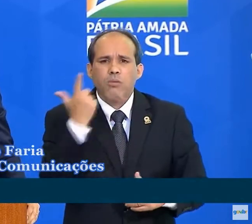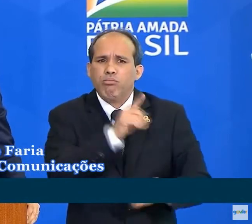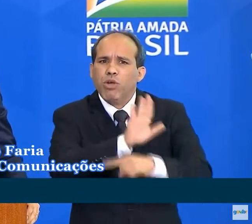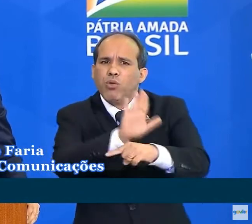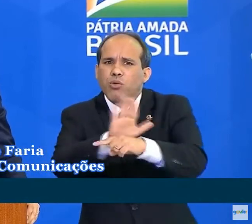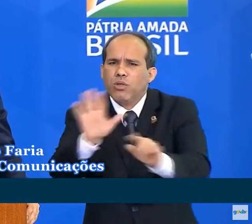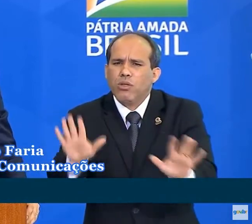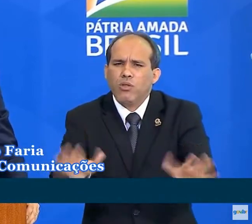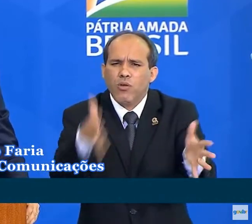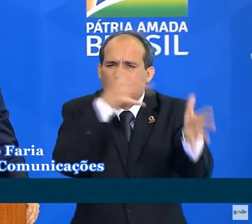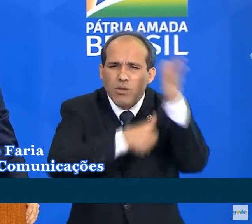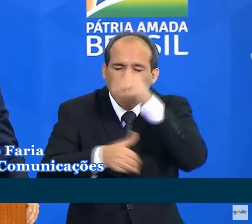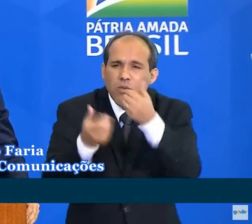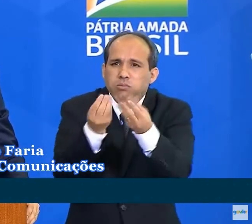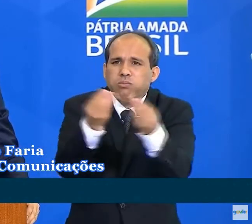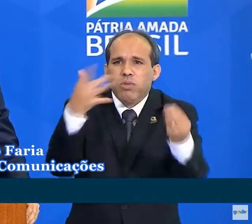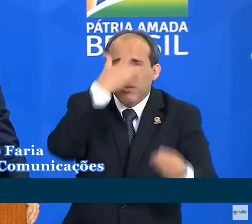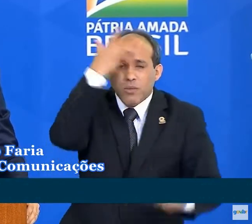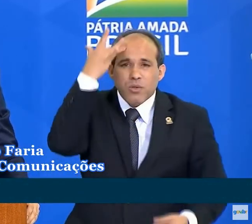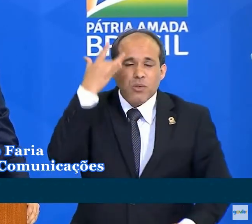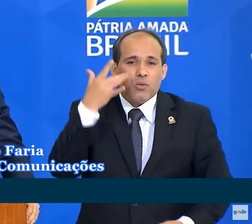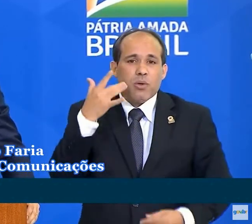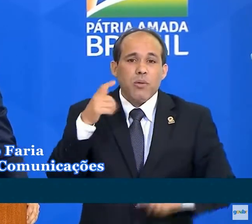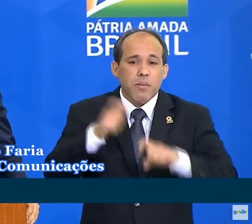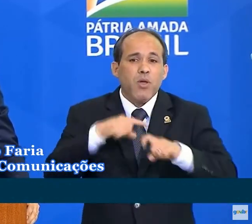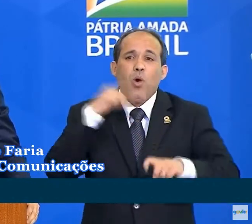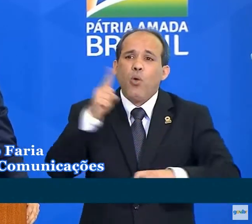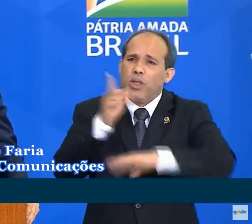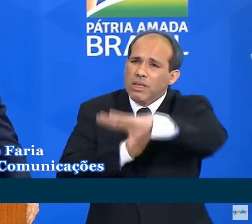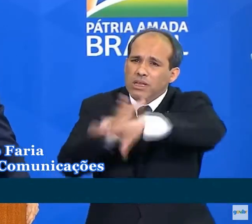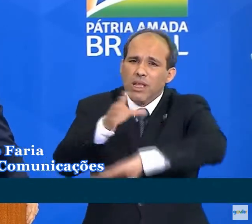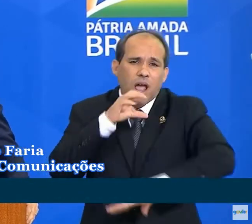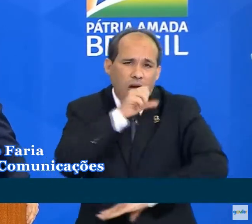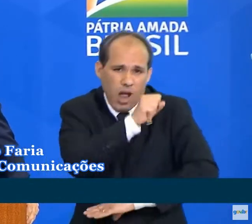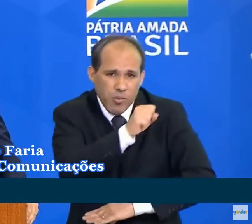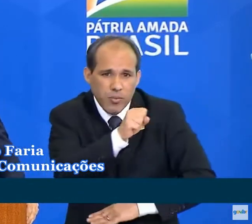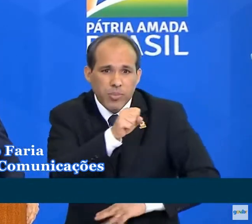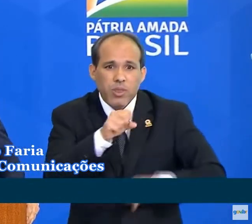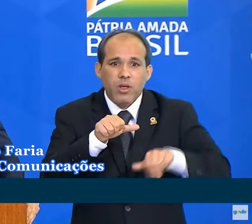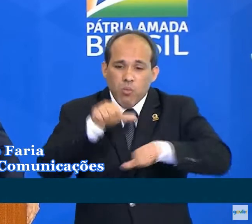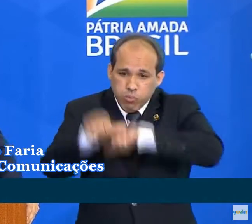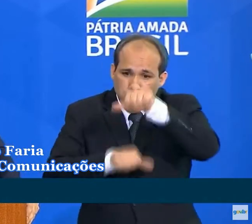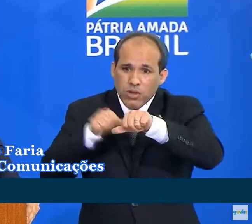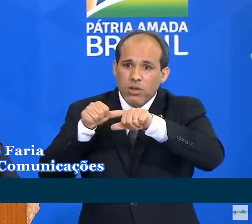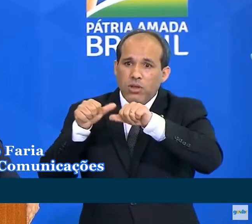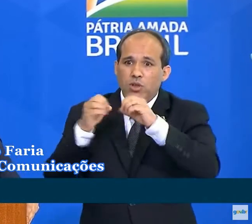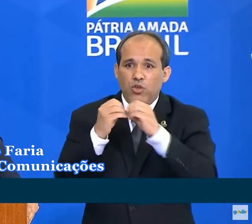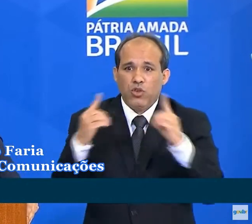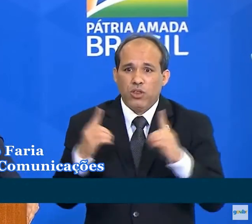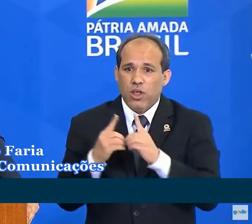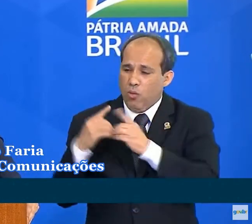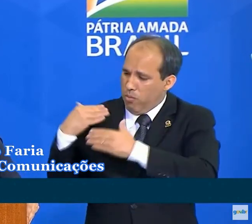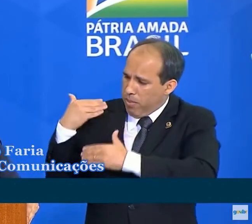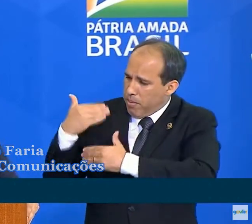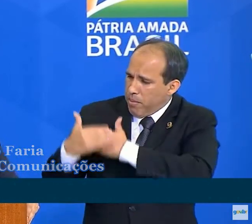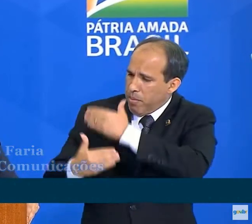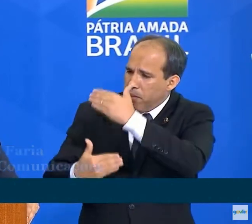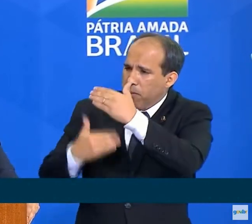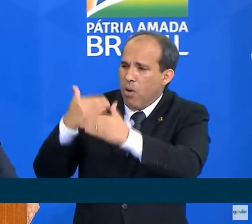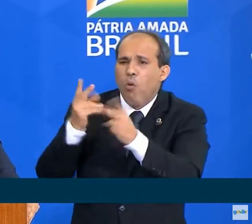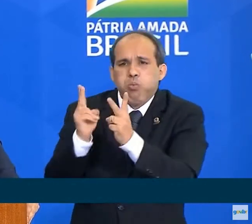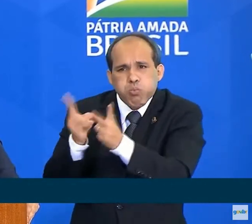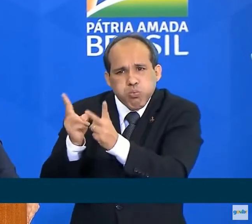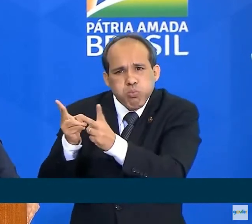onde o médico não consegue chegar com rapidez. A tramitação digital de processos manteve a máquina